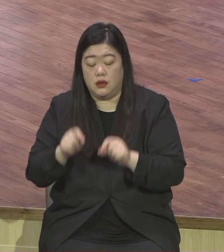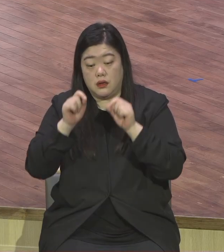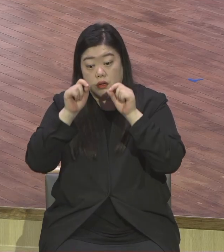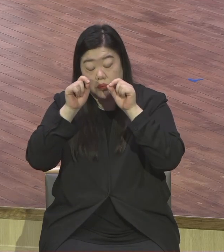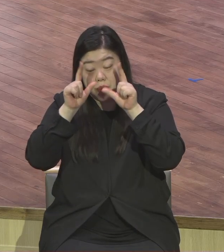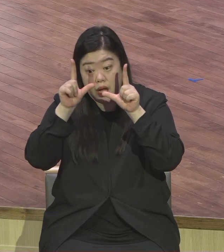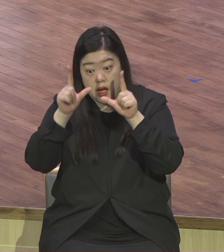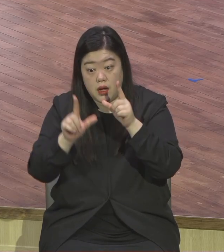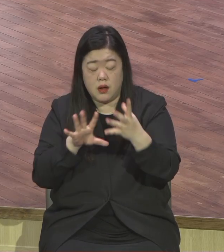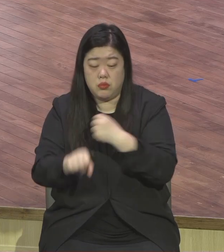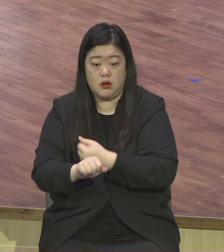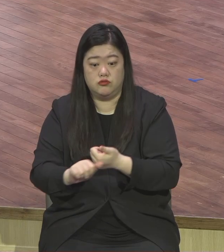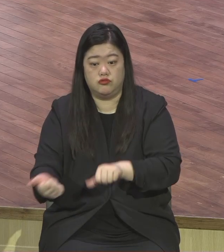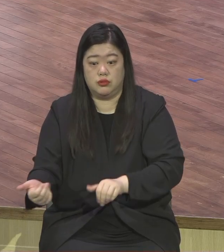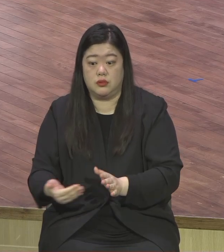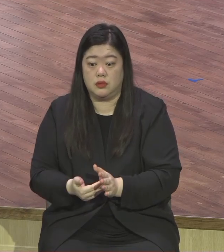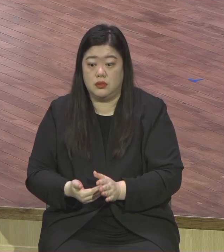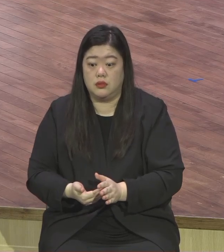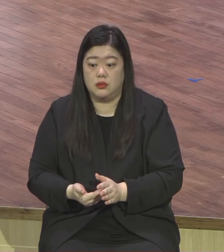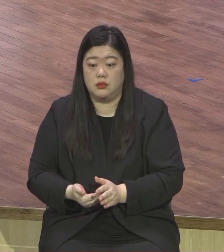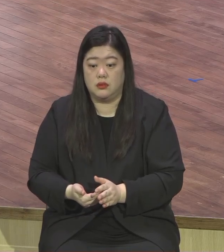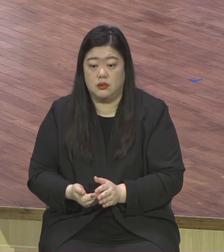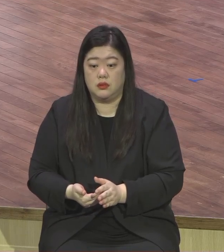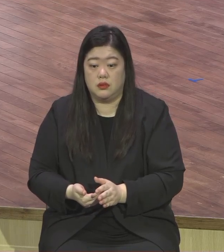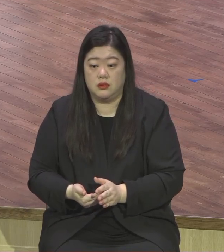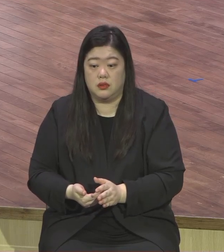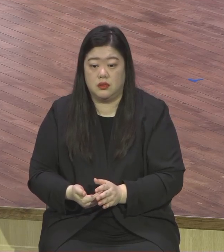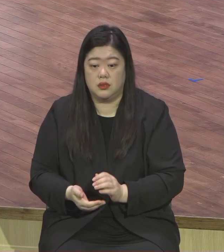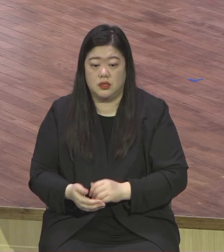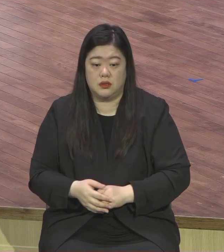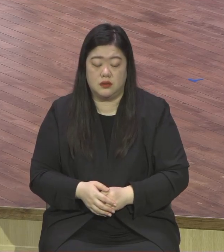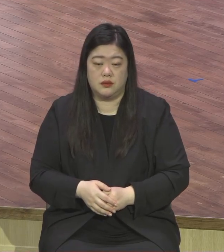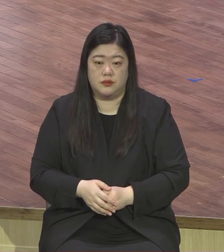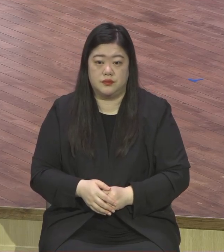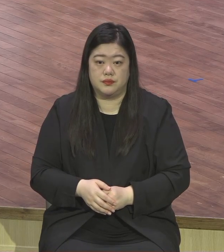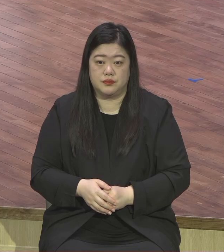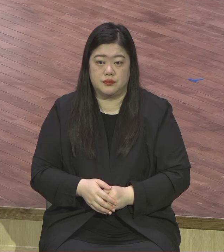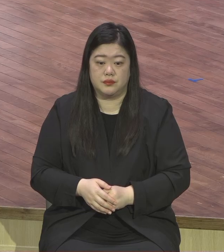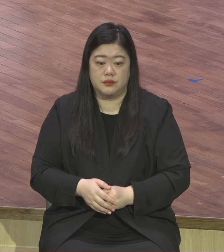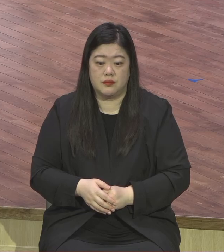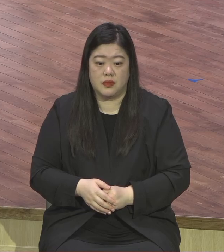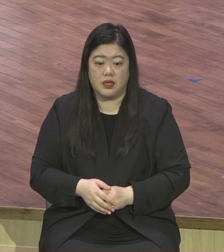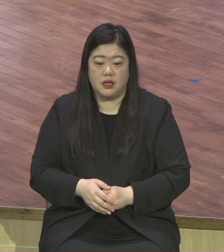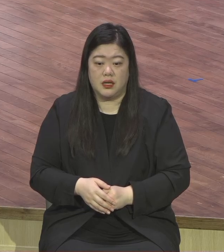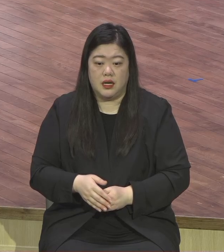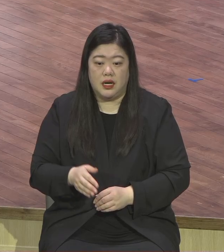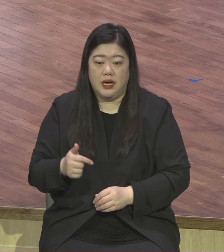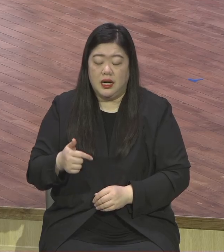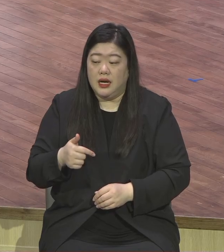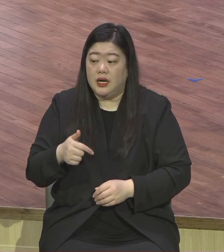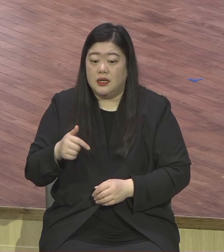죄를 좀 덜 지어서 덜 지었는지 몰라도 똥은 똥이요. 다 큰 똥 작은 똥